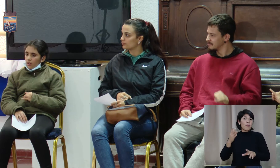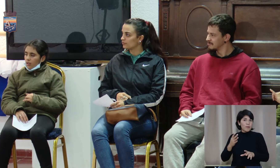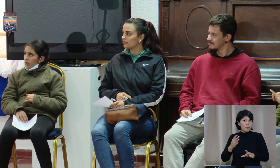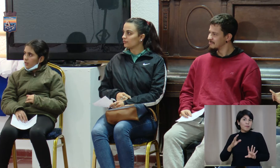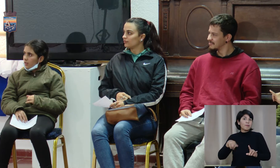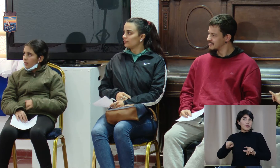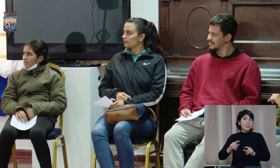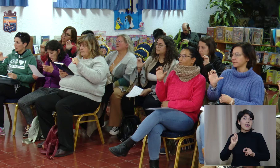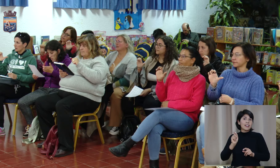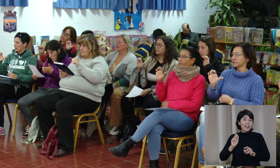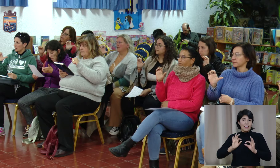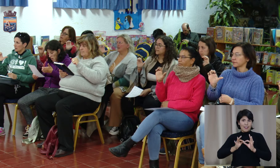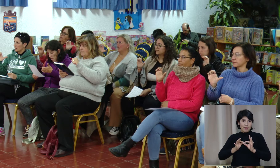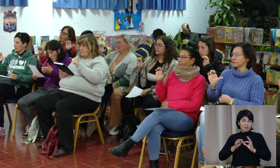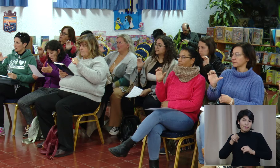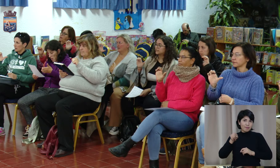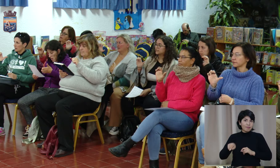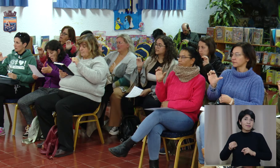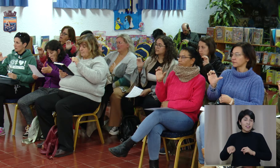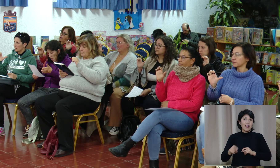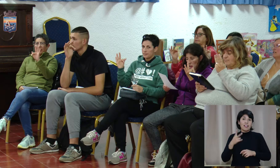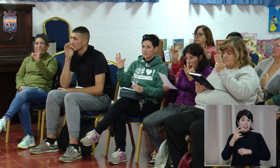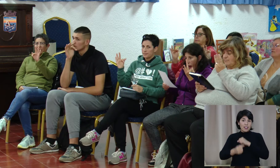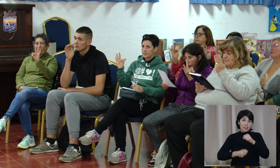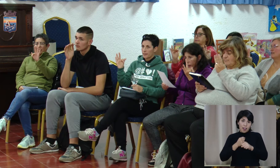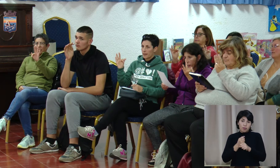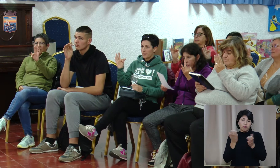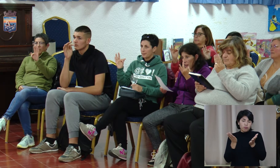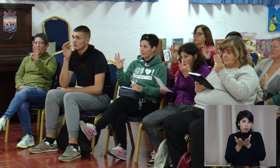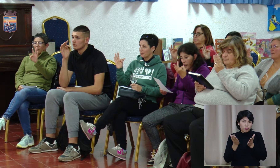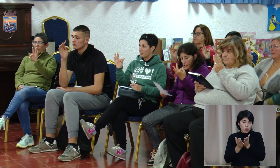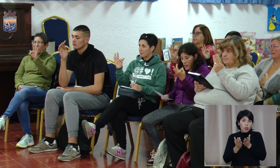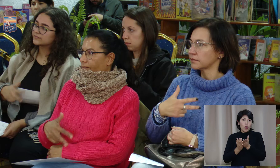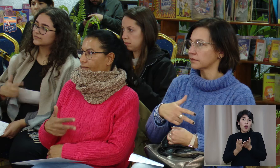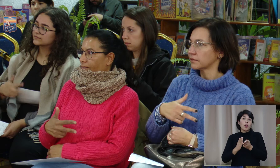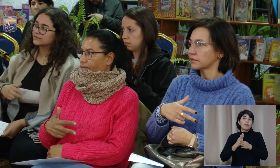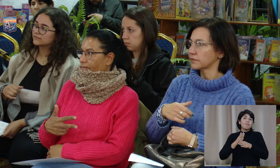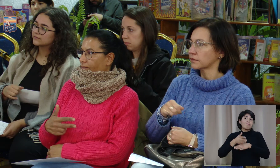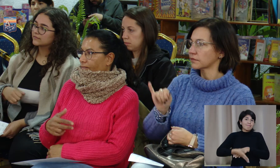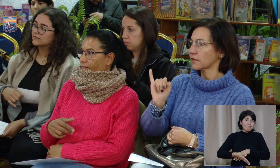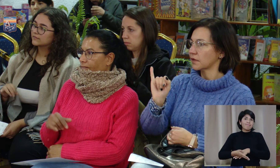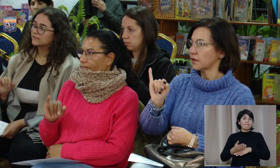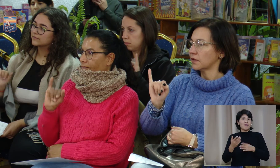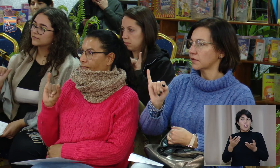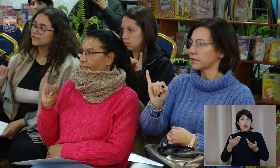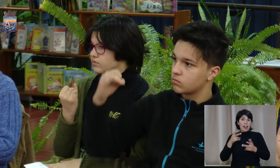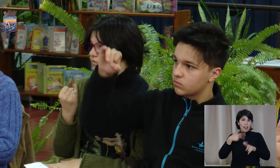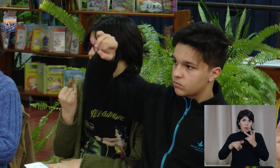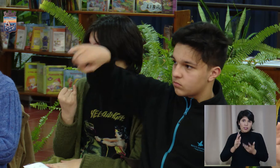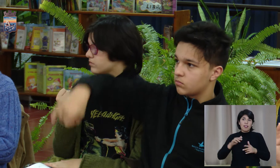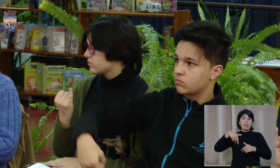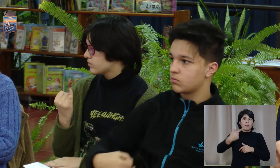intérprete, es aquella persona que hizo los tres años de iniciación en lengua de señas y después la